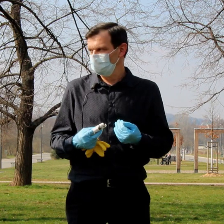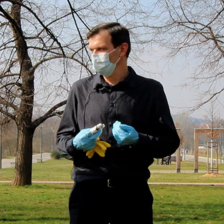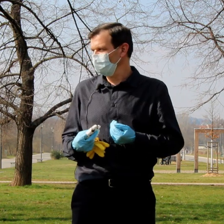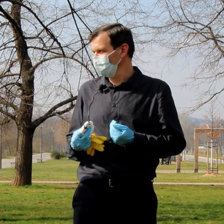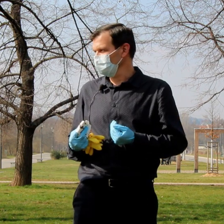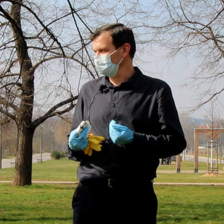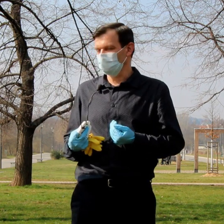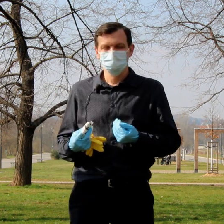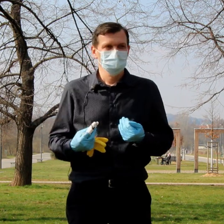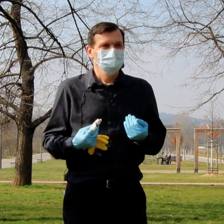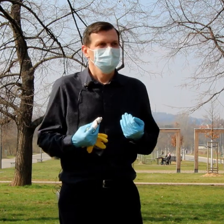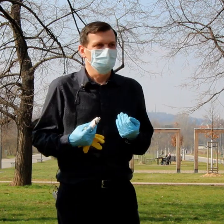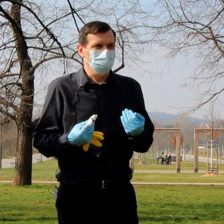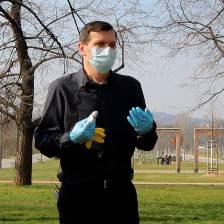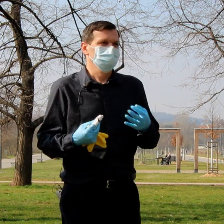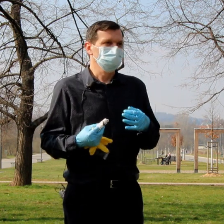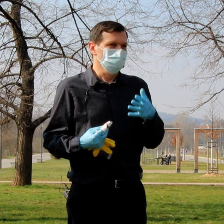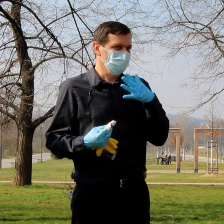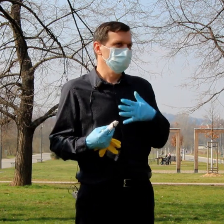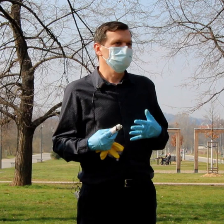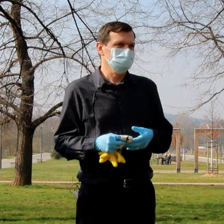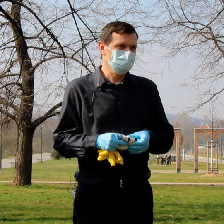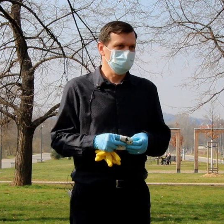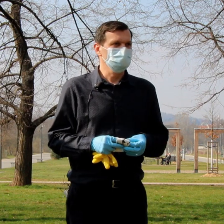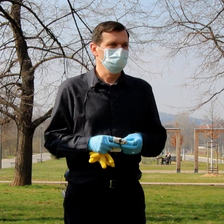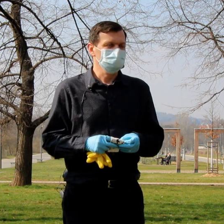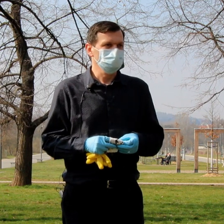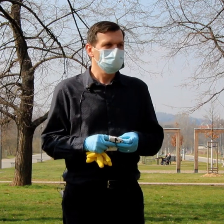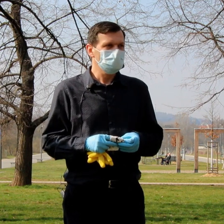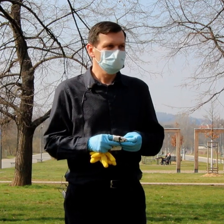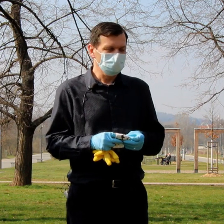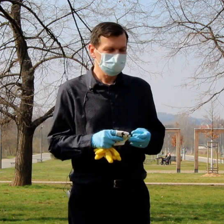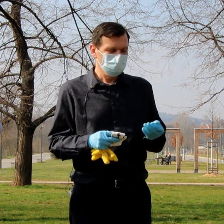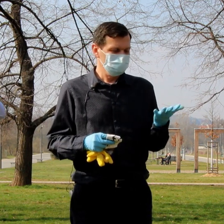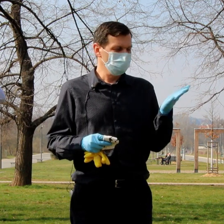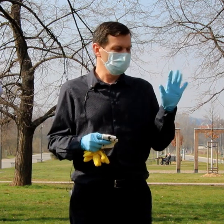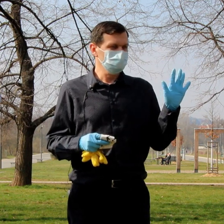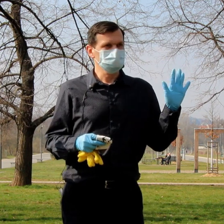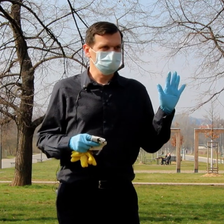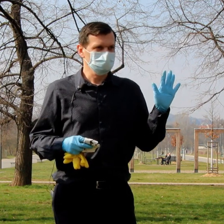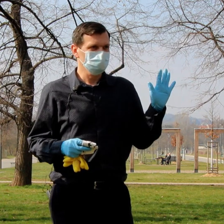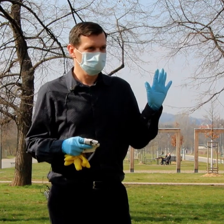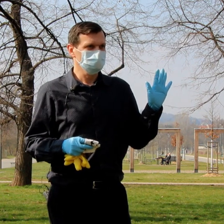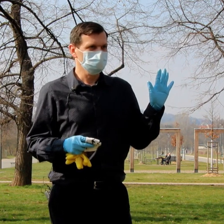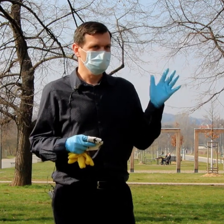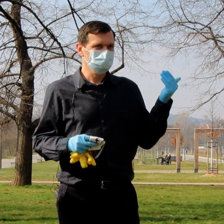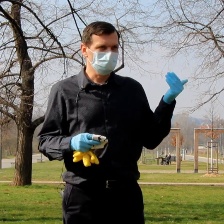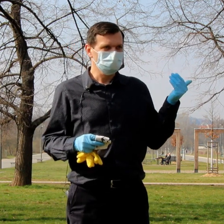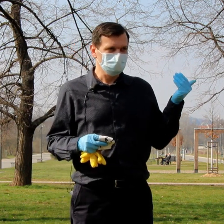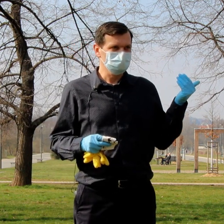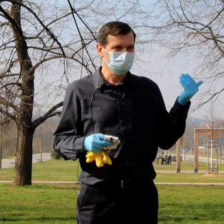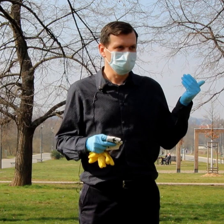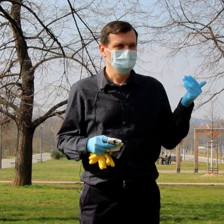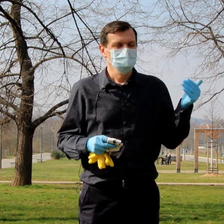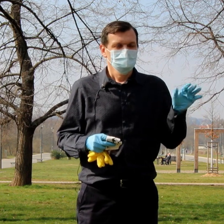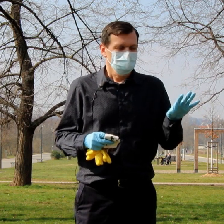Při rozhovoru třeba. Takže první věc je zakrytá ústa. Druhá věc jsou rukavice. To jste si určitě všimli, že mám